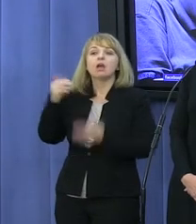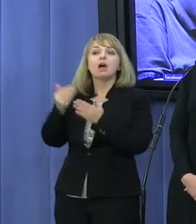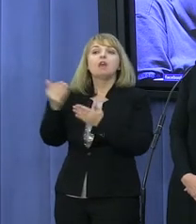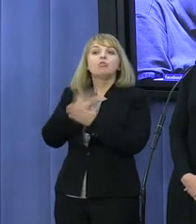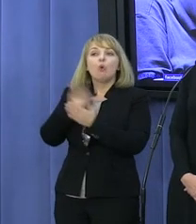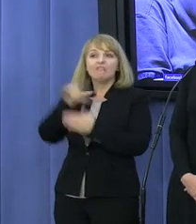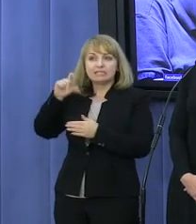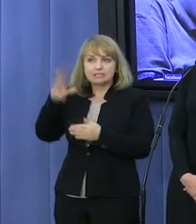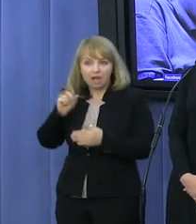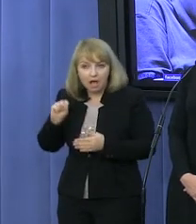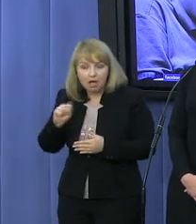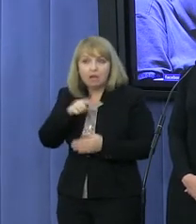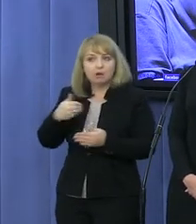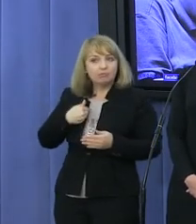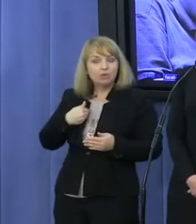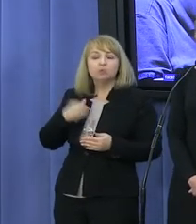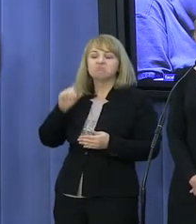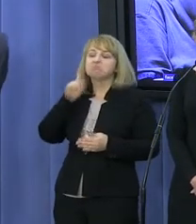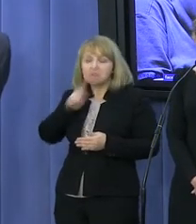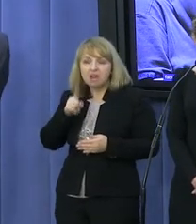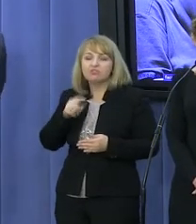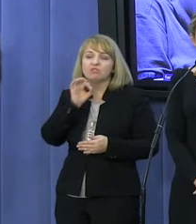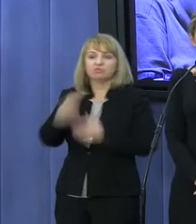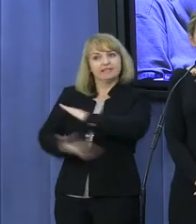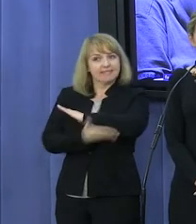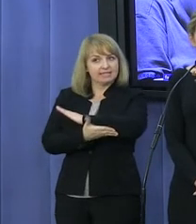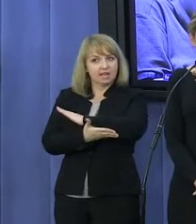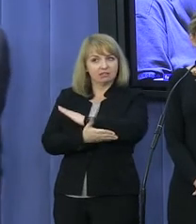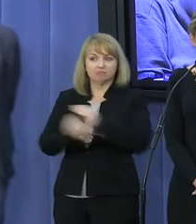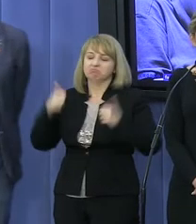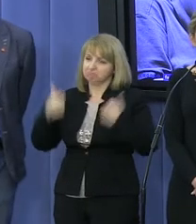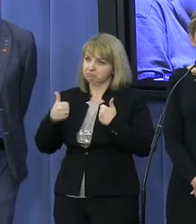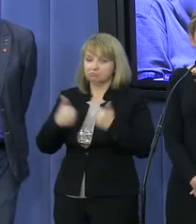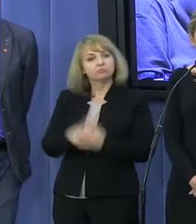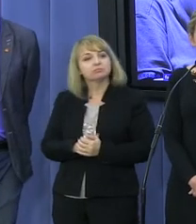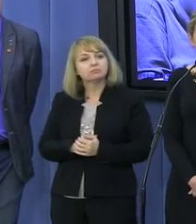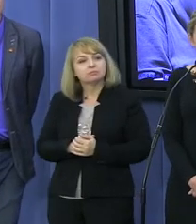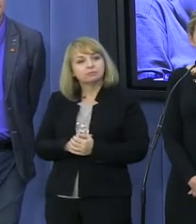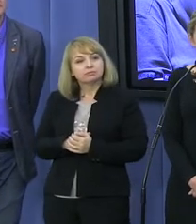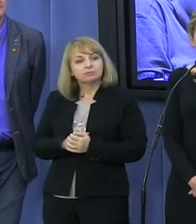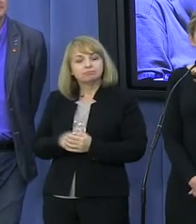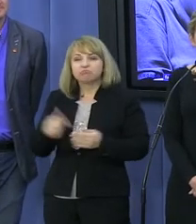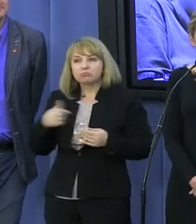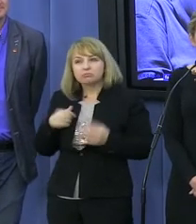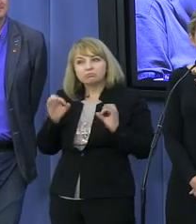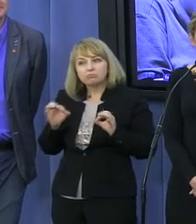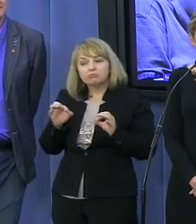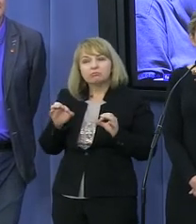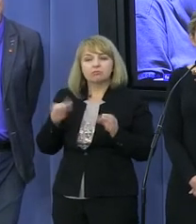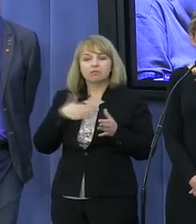Platformy Obywatelskiej. Proszę bardzo. Dzień dobry. Tomasz Grzelewski, Telewizja Superstacja. Ja przyznam się Państwu, że mam pewien dylemat. Dlatego